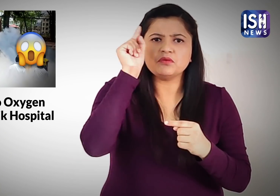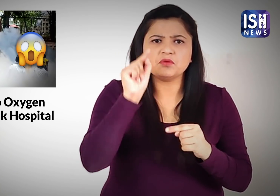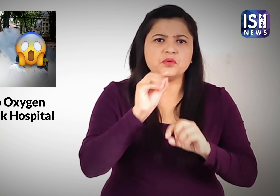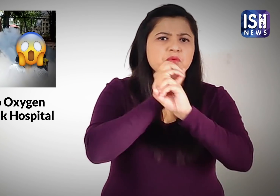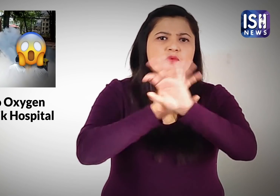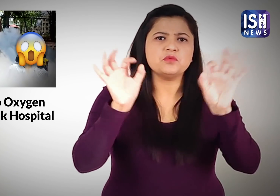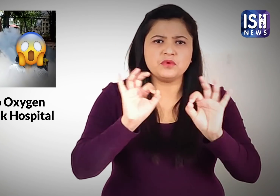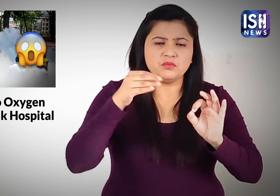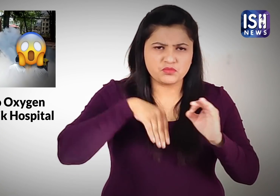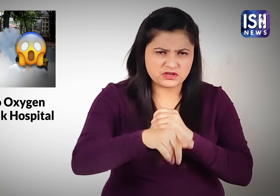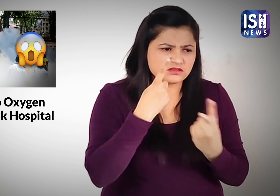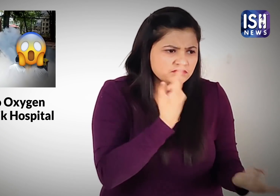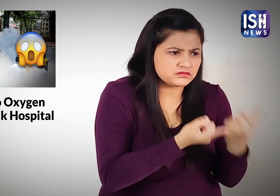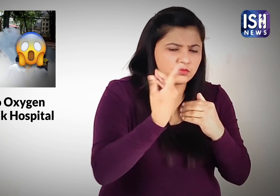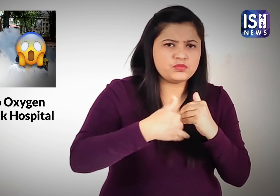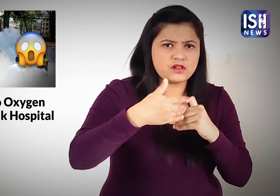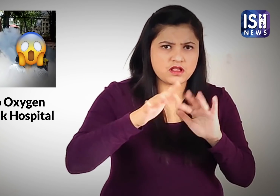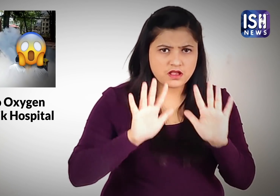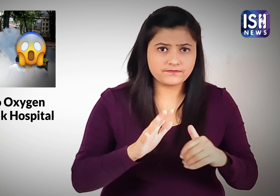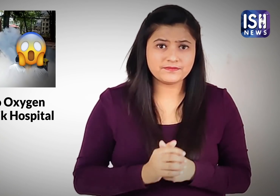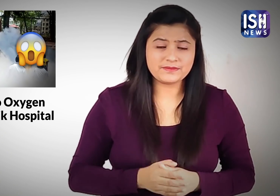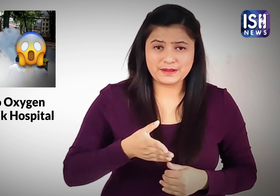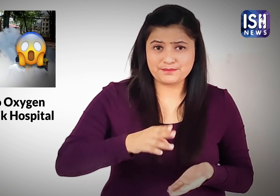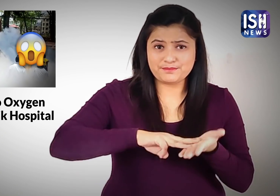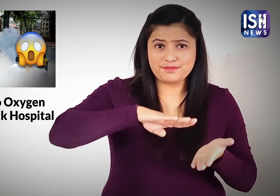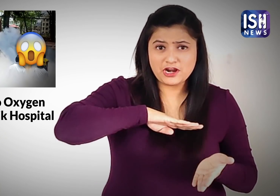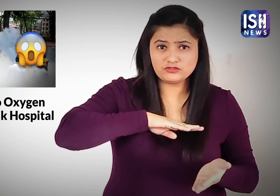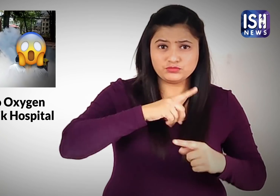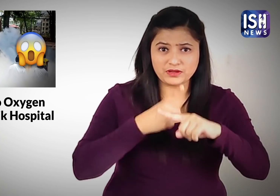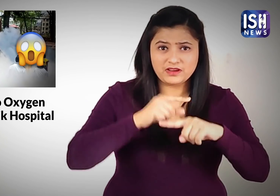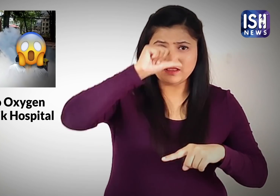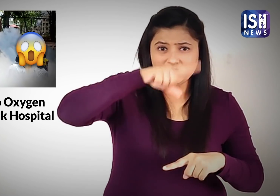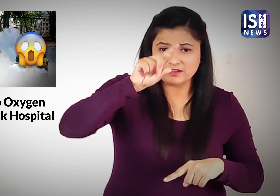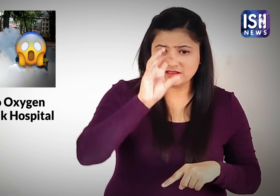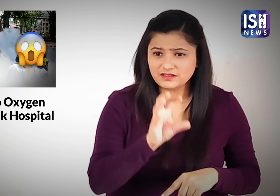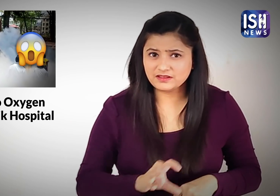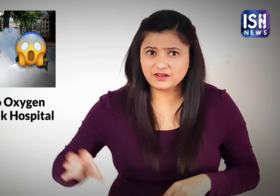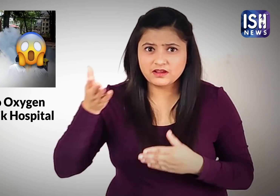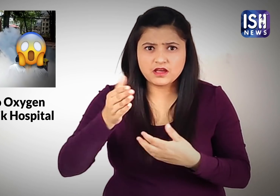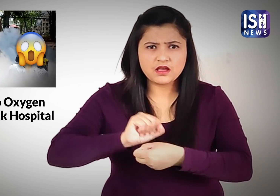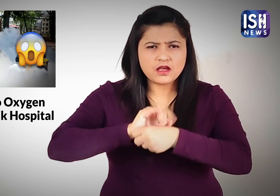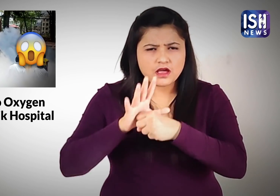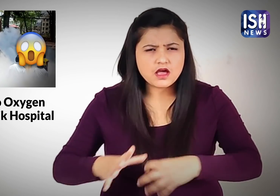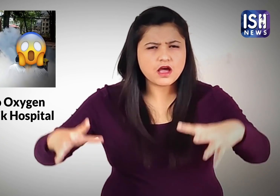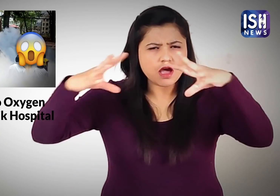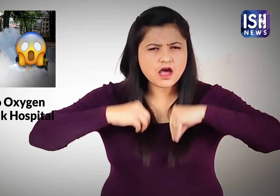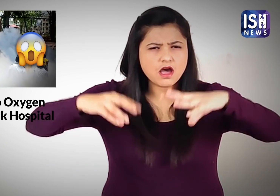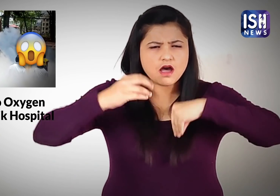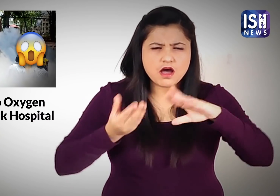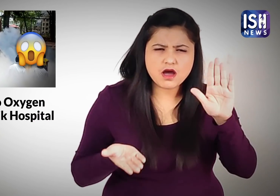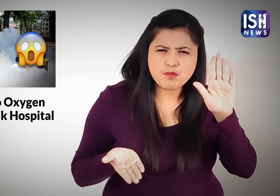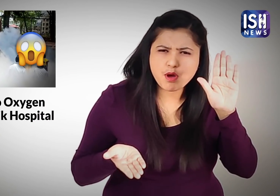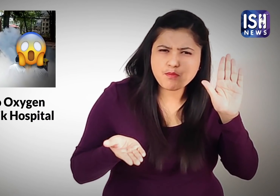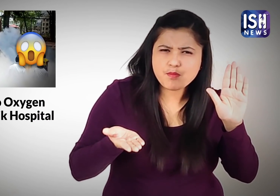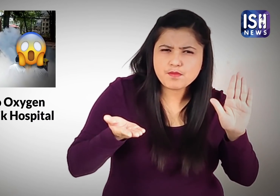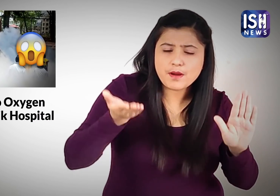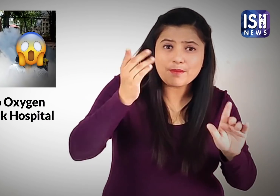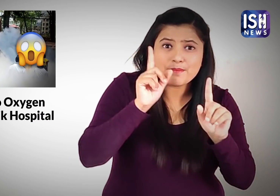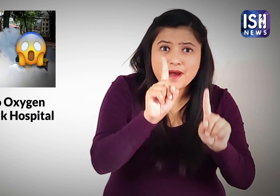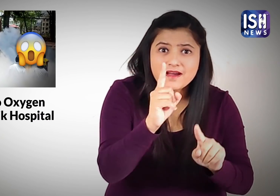अधिक जानकारी की प्रतिक्षा है और जाच चल रही है भाराष्टा और भारत के अन्या राज्यों में कोरोना के मामलेव